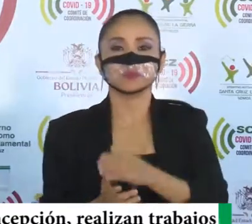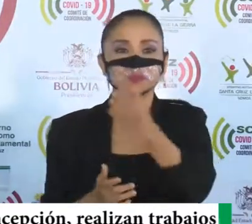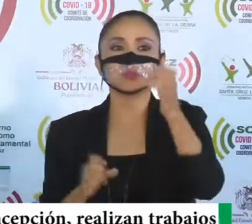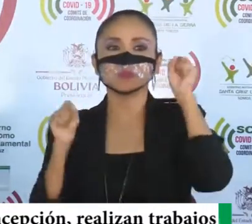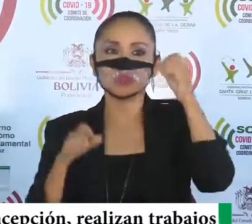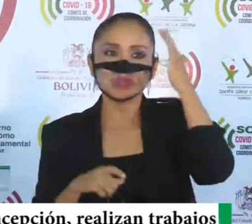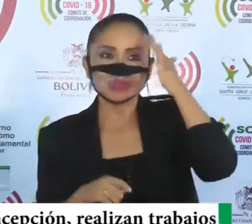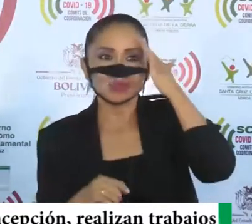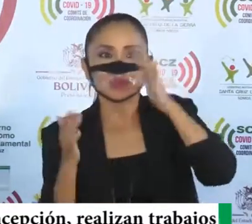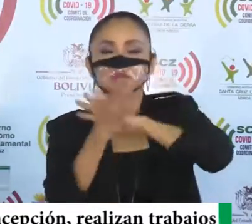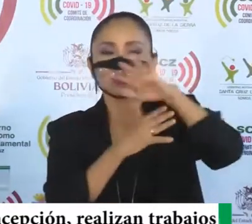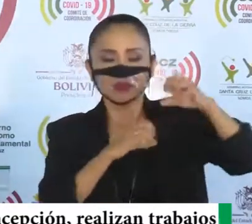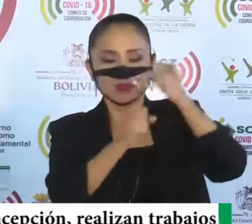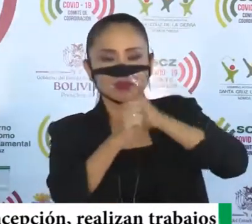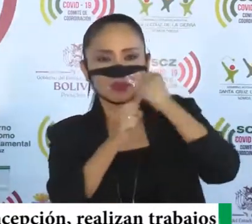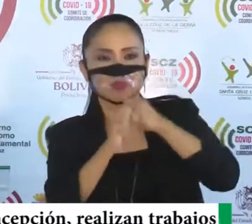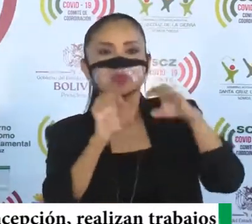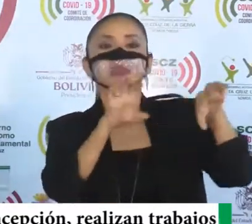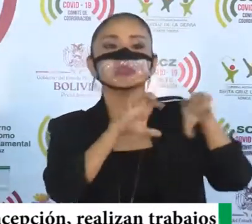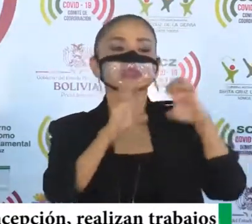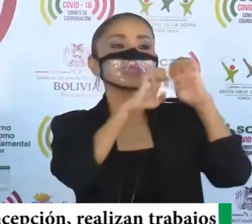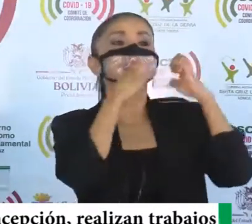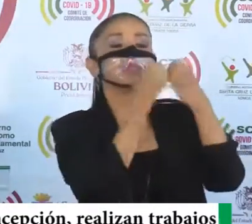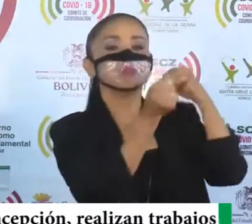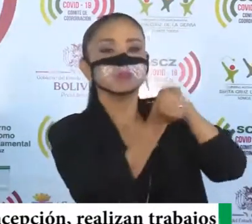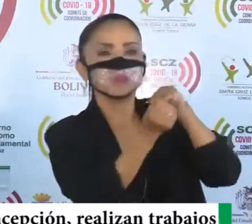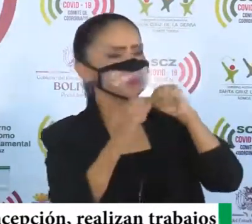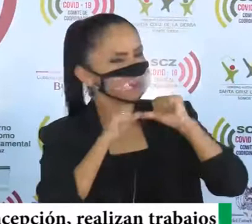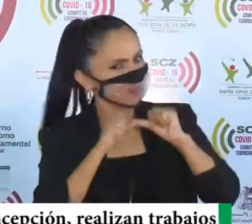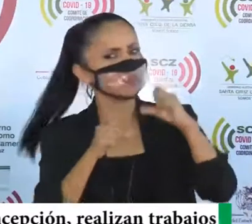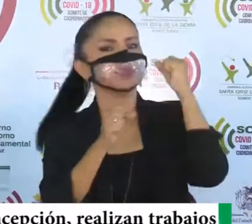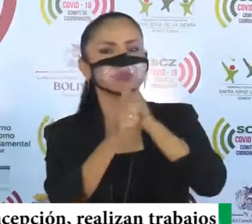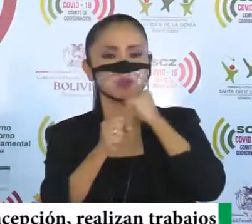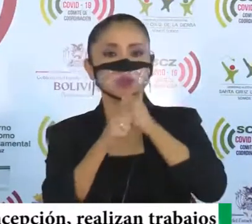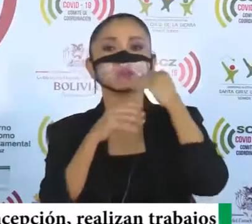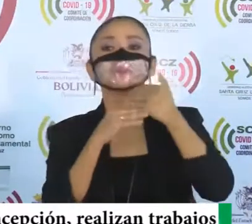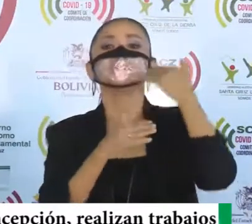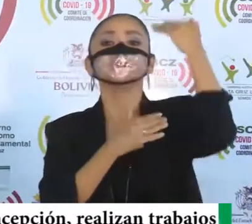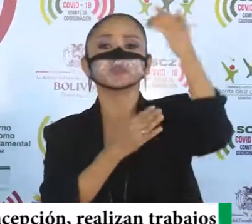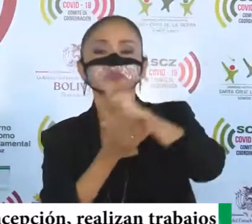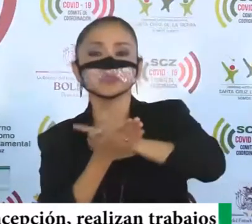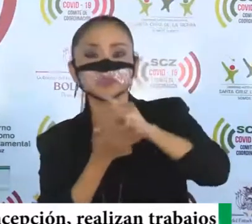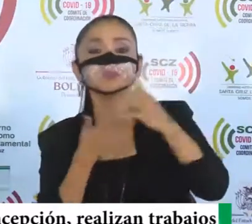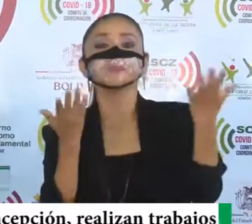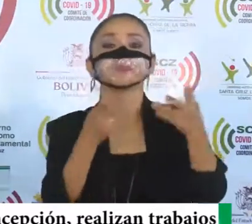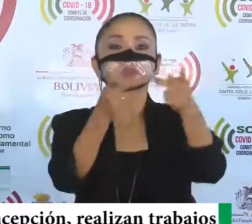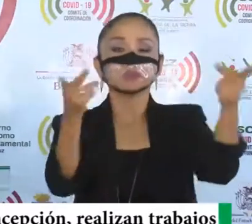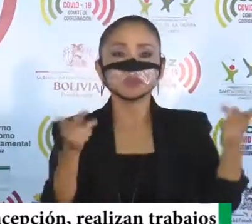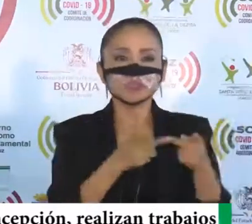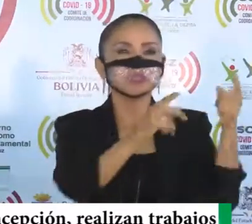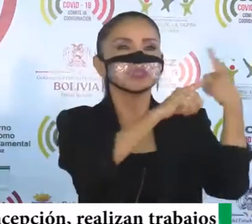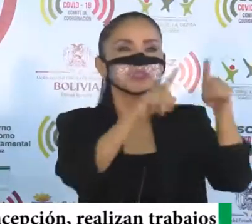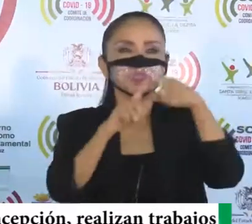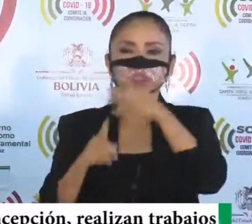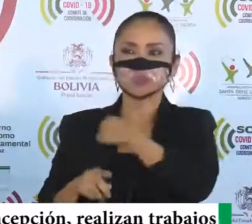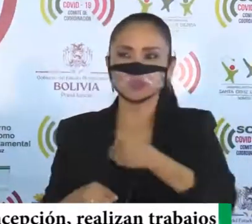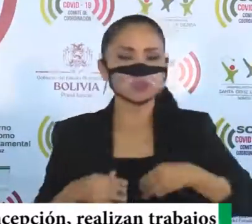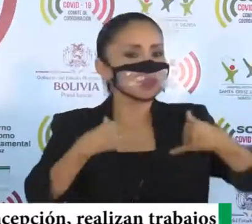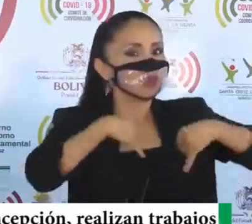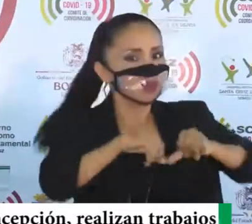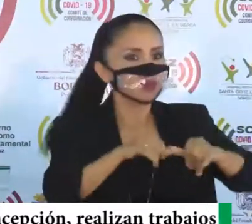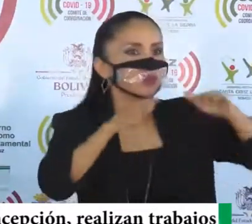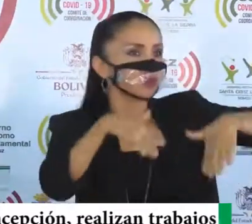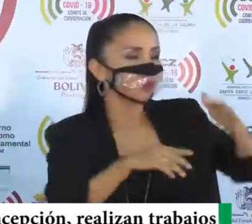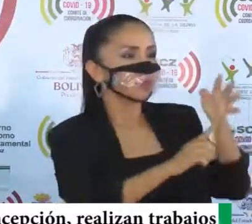conozcan del trabajo, que están realizando estas brigadas, vamos a seguir trabajando, las próximas semanas, en las provincias y municipios, que todavía no